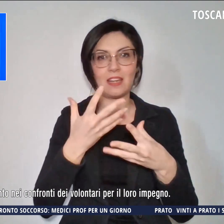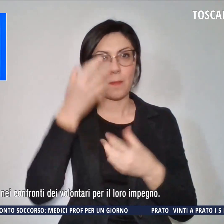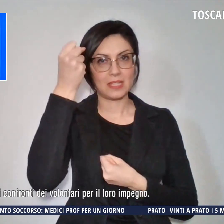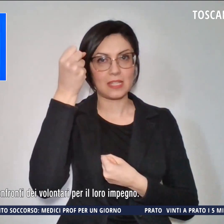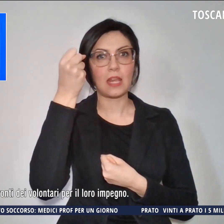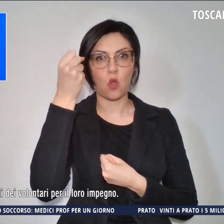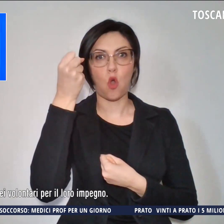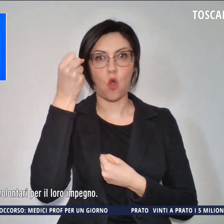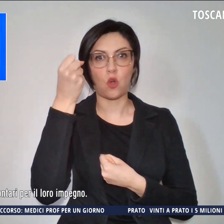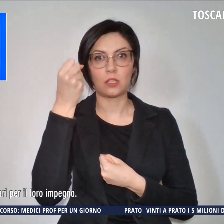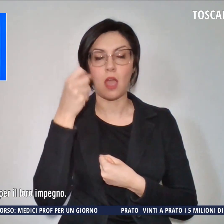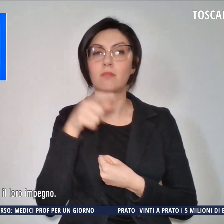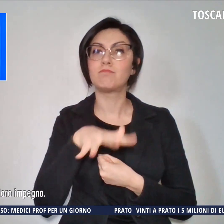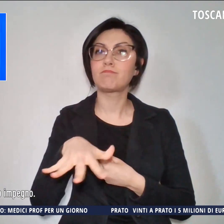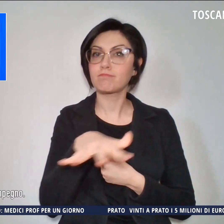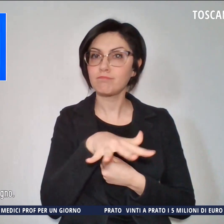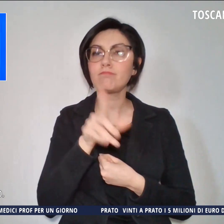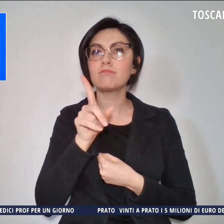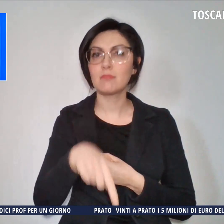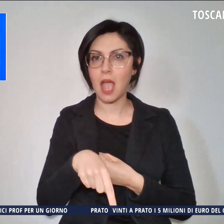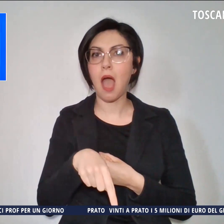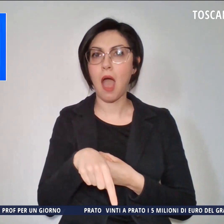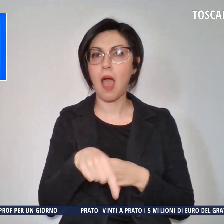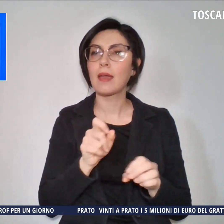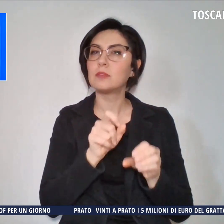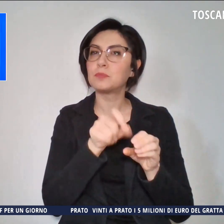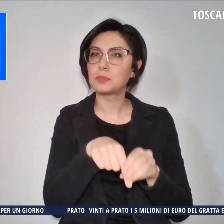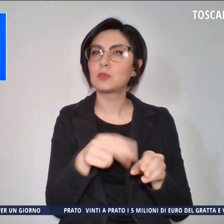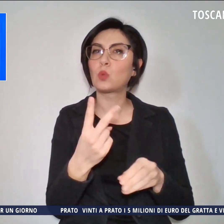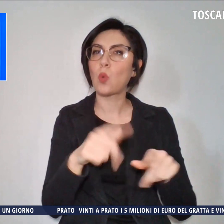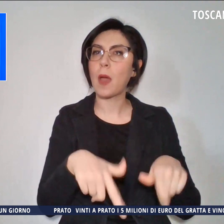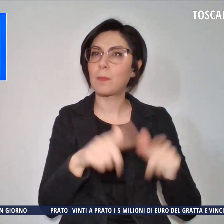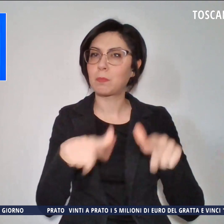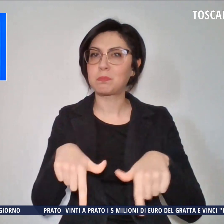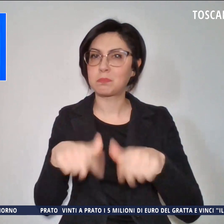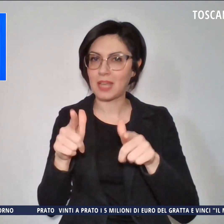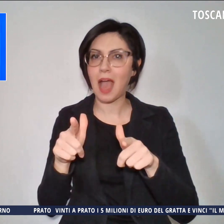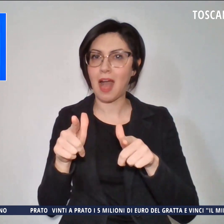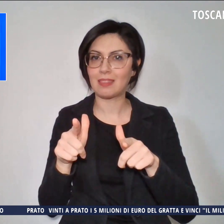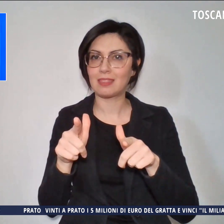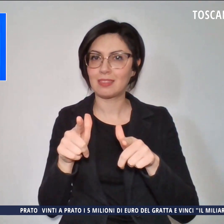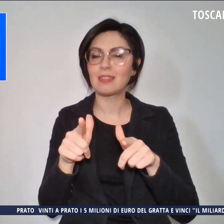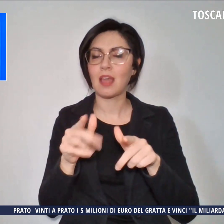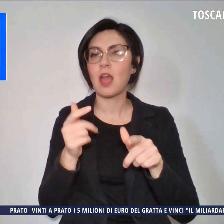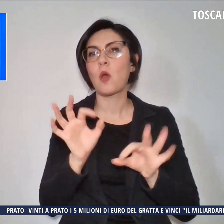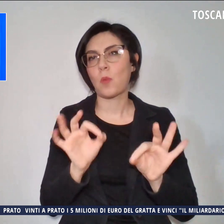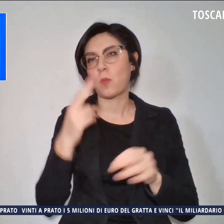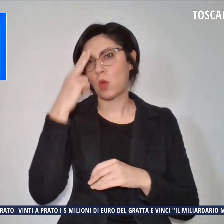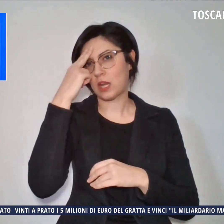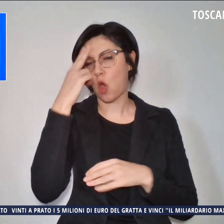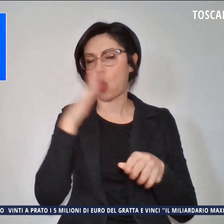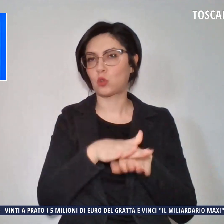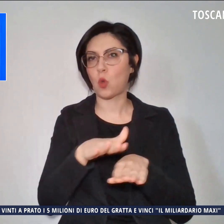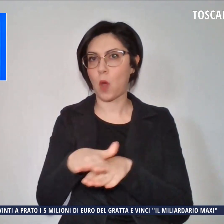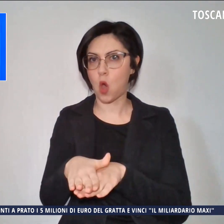dove sono state anche messe a dimora due piante proprio al ricordo delle vittime e in